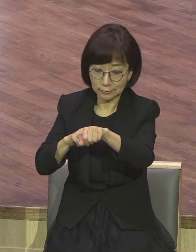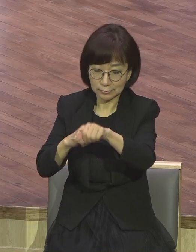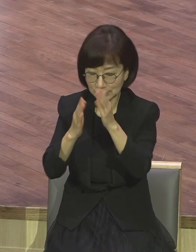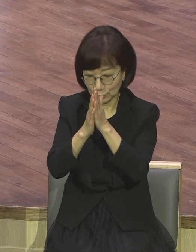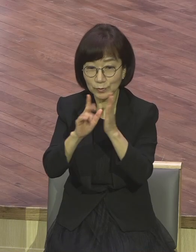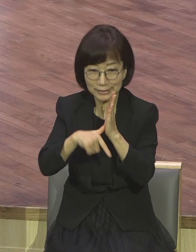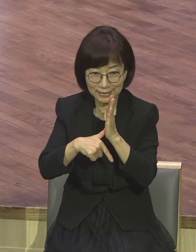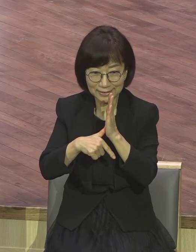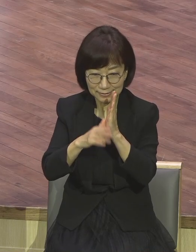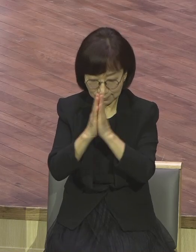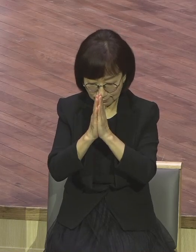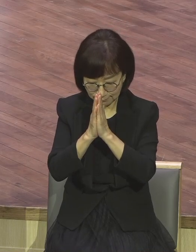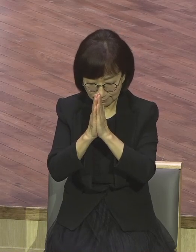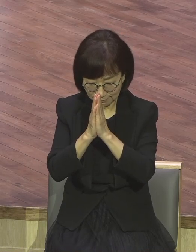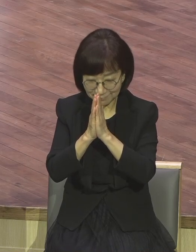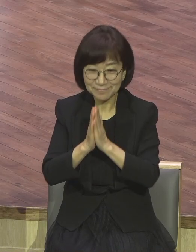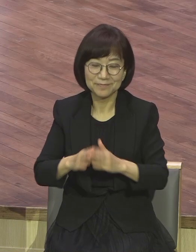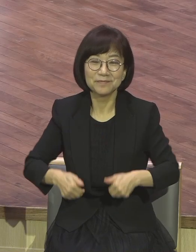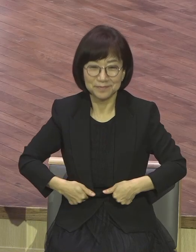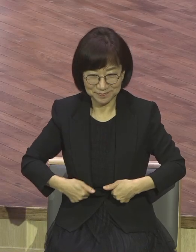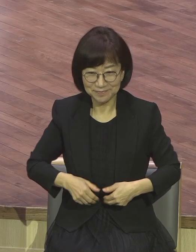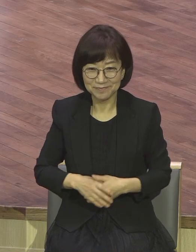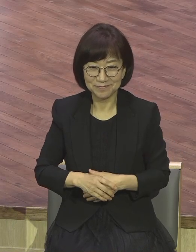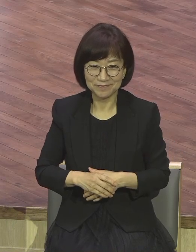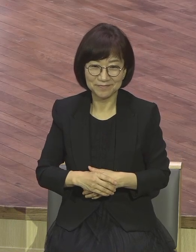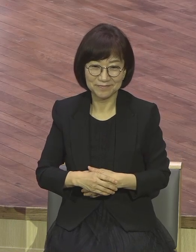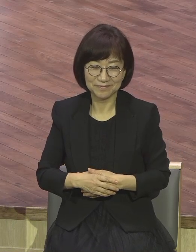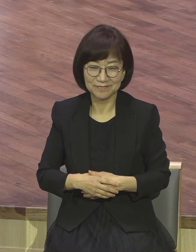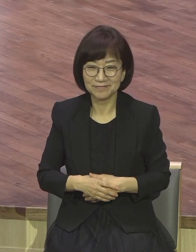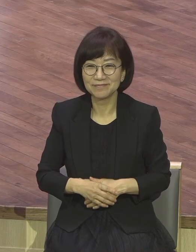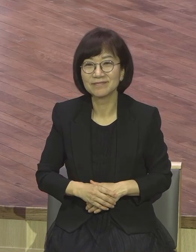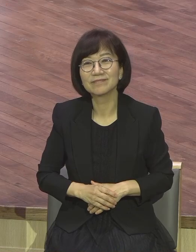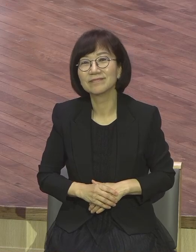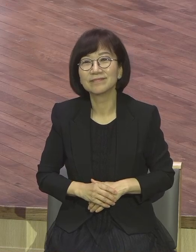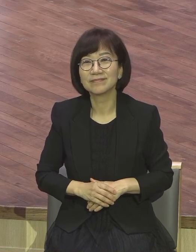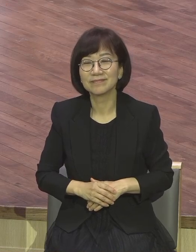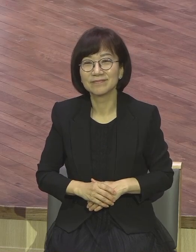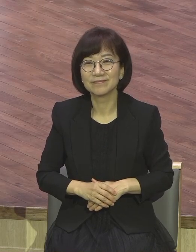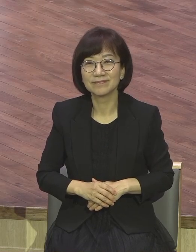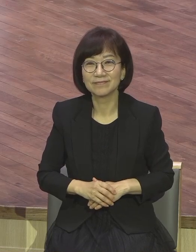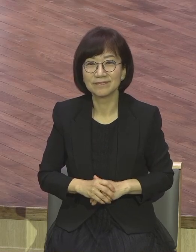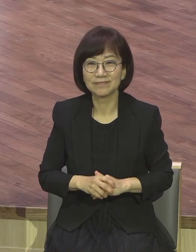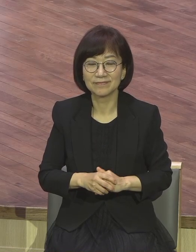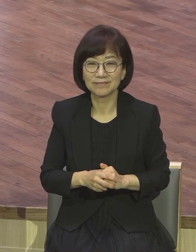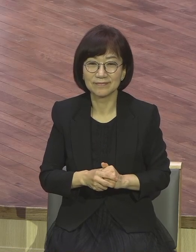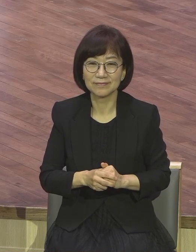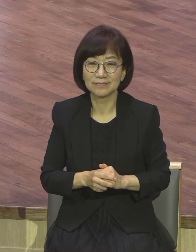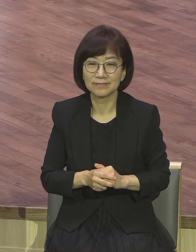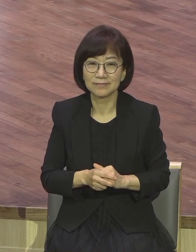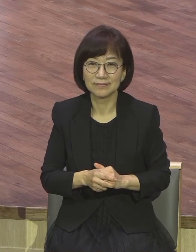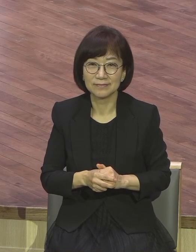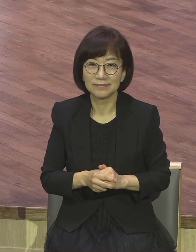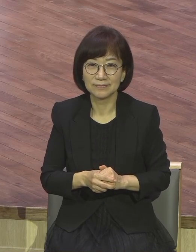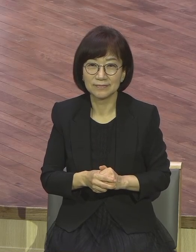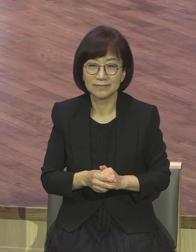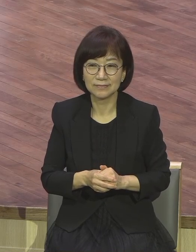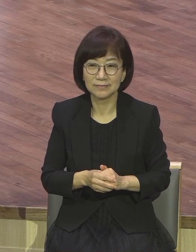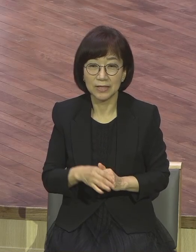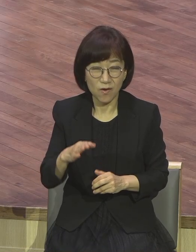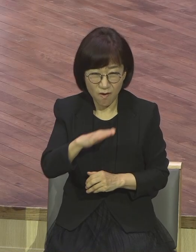무시 기도는 보통 수준이 아니거든요. 그건 여러분 별로 없어요. 염려도 염려를 기도로 바꿀 뿐이지 정말 은약